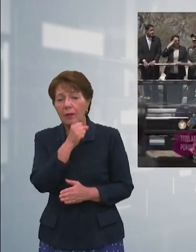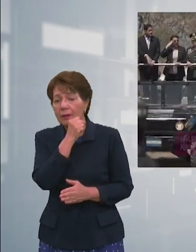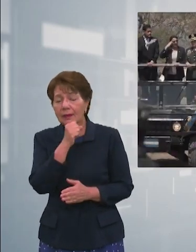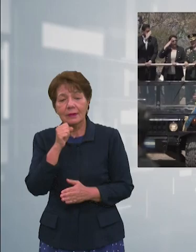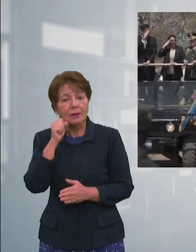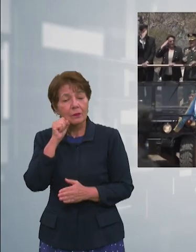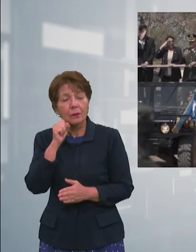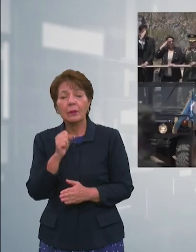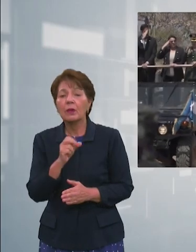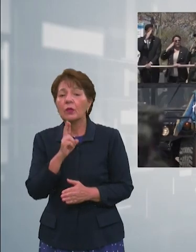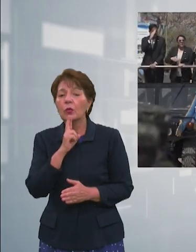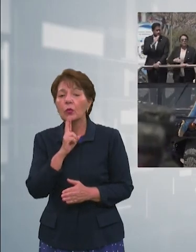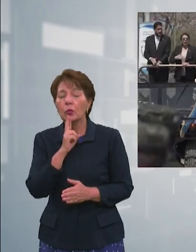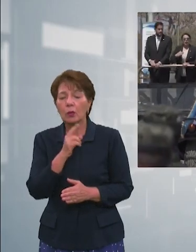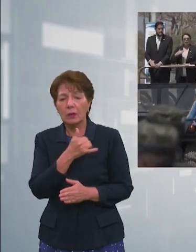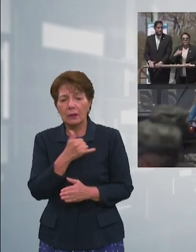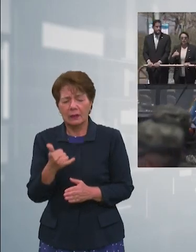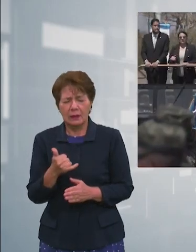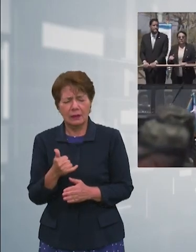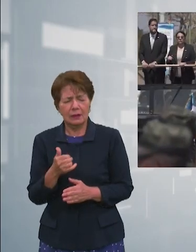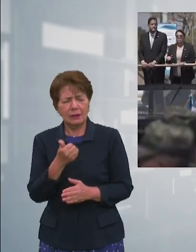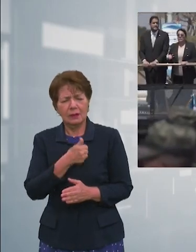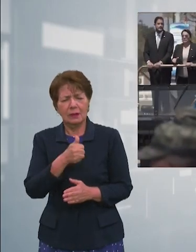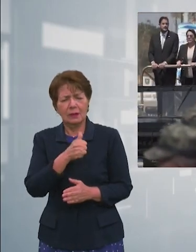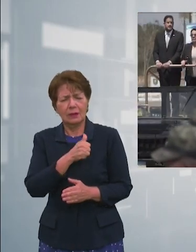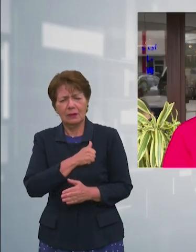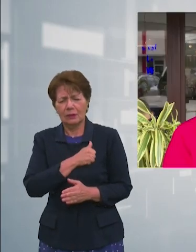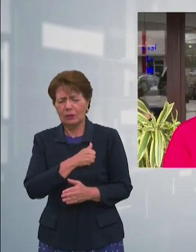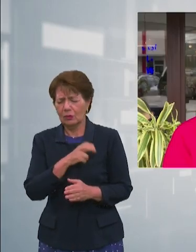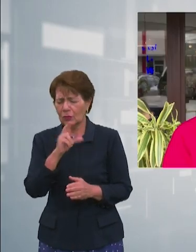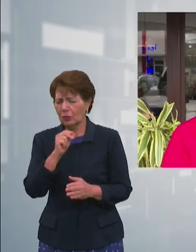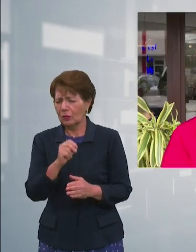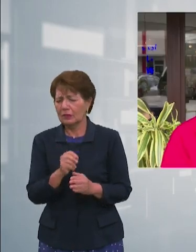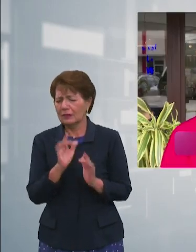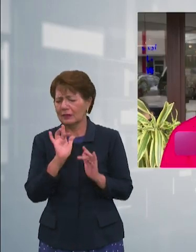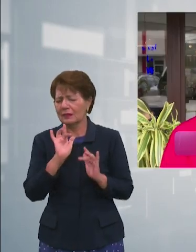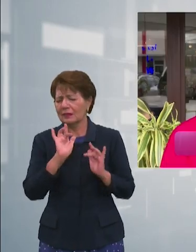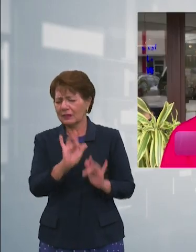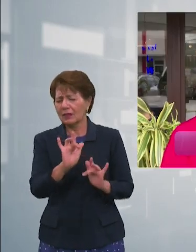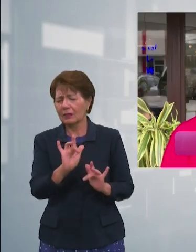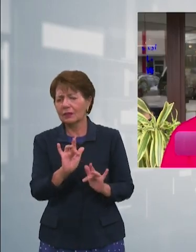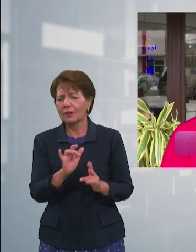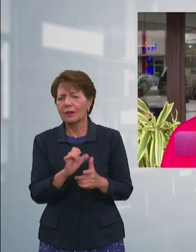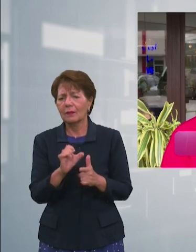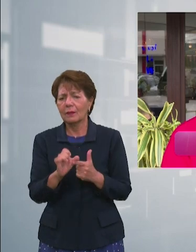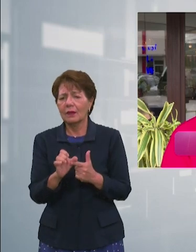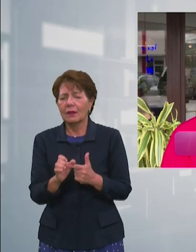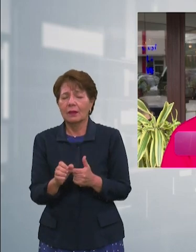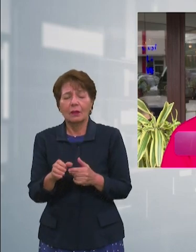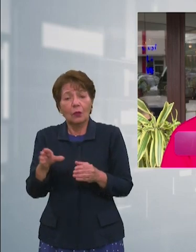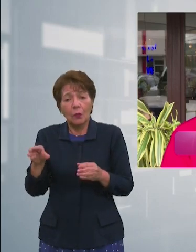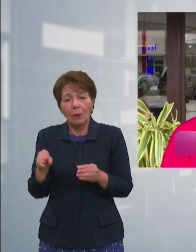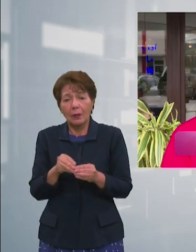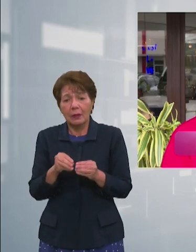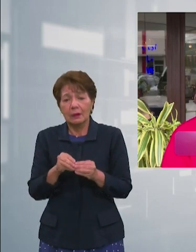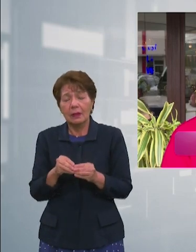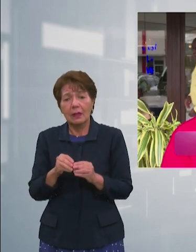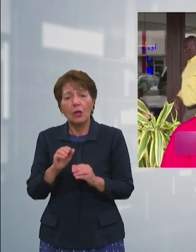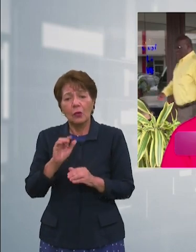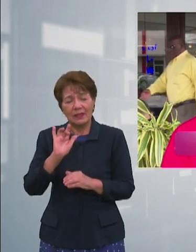calificó esta acción como traición una más que se le suma a la traición del pueblo hondureño una más que se